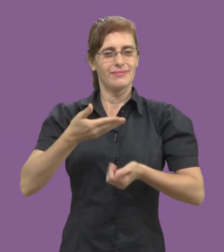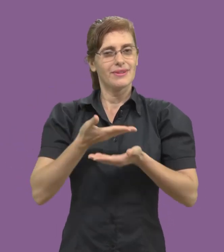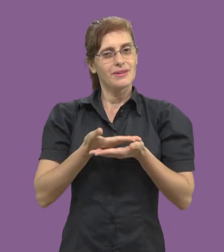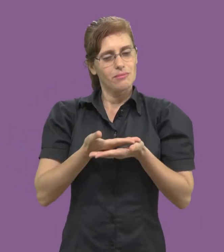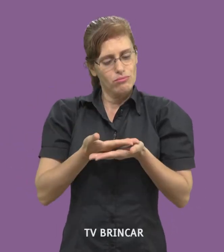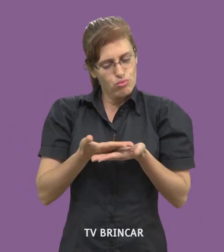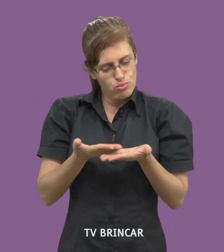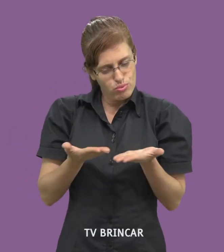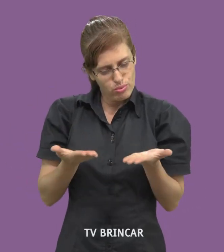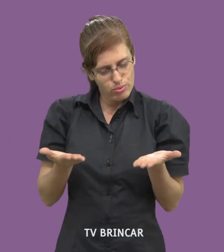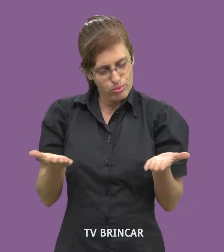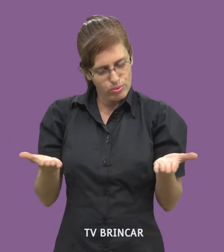Esse aqui.